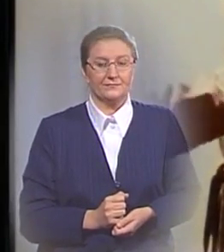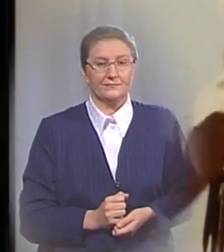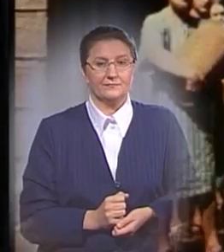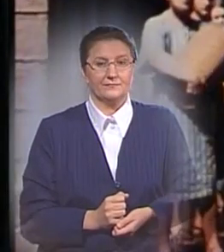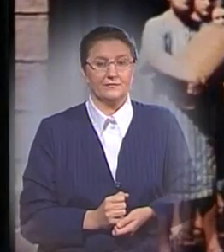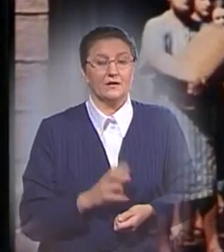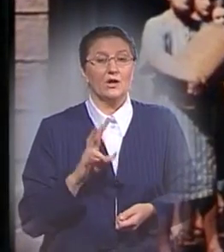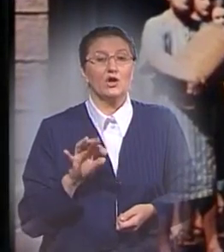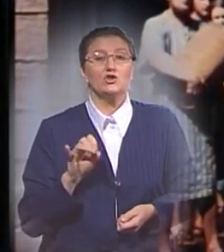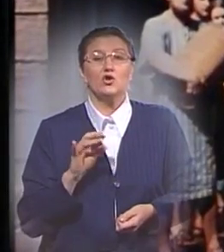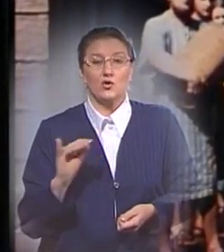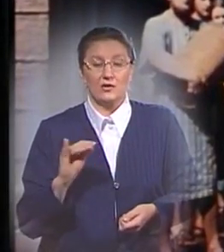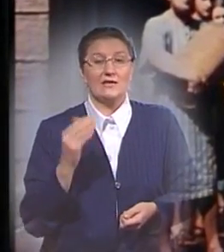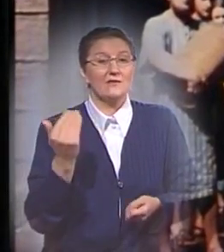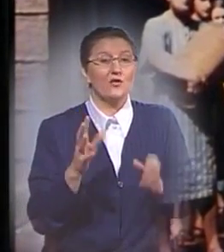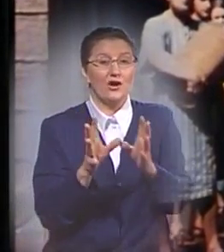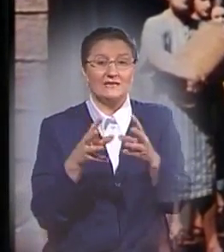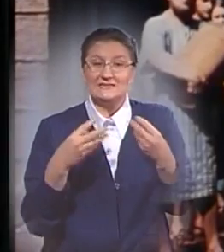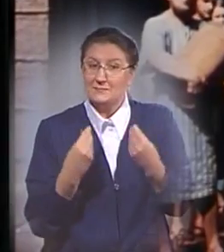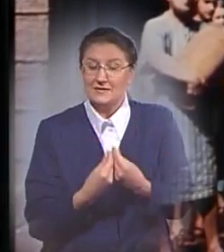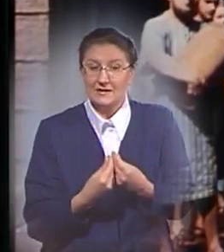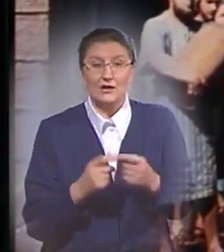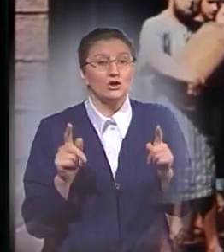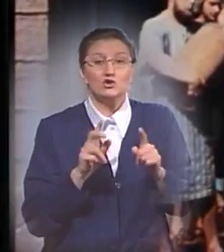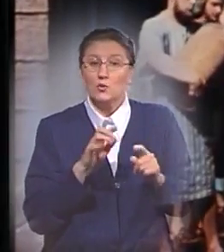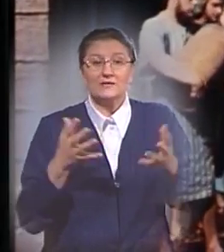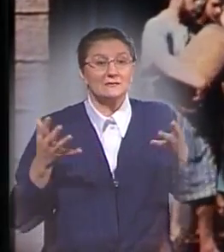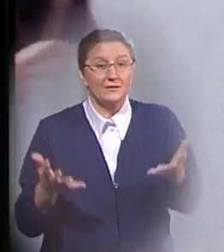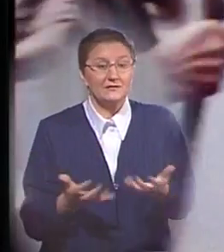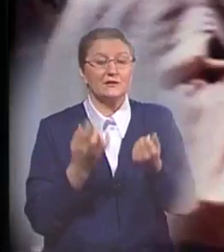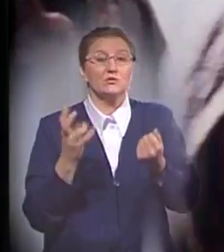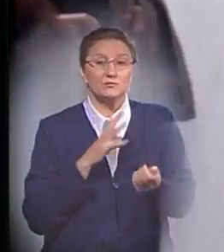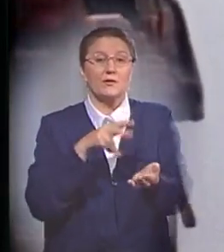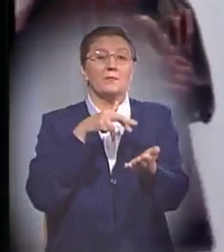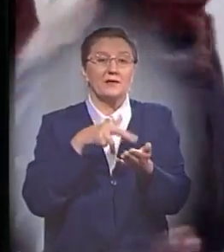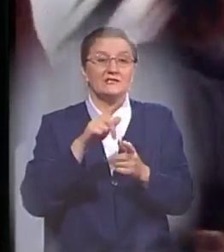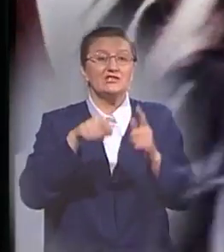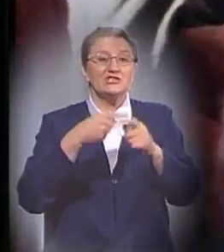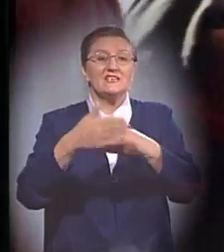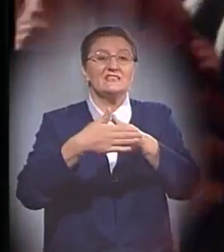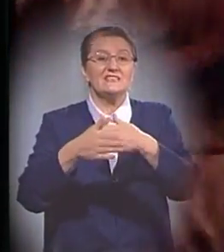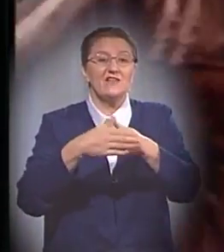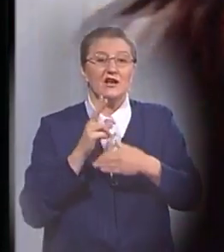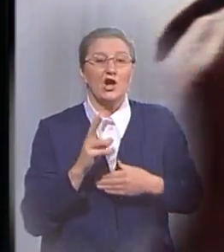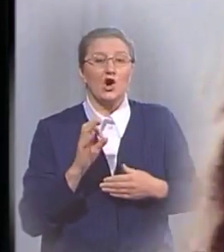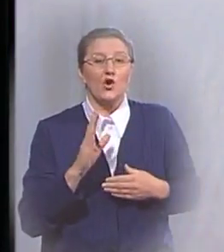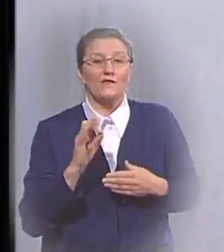Ною и его семье чтобы спастись надо было пройти через дверь в ковчег. Вам